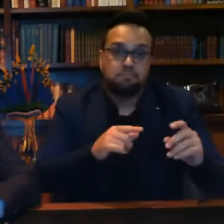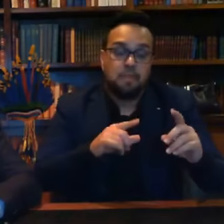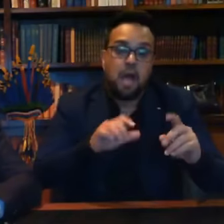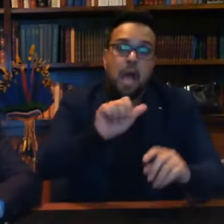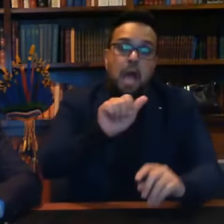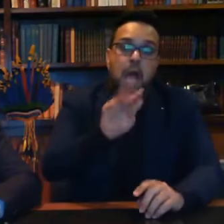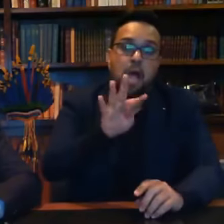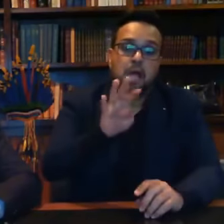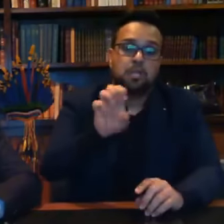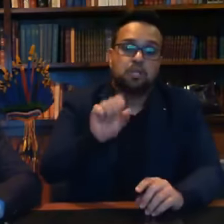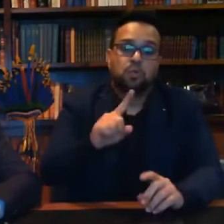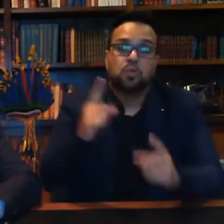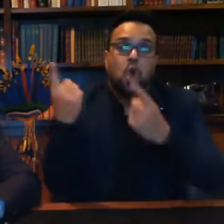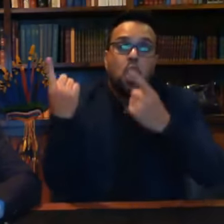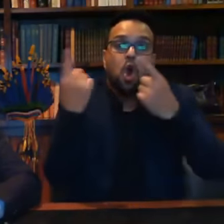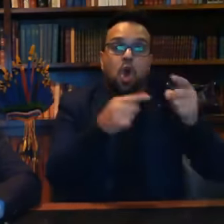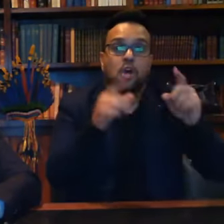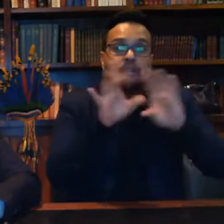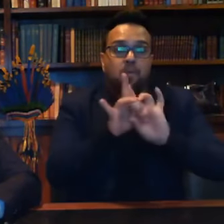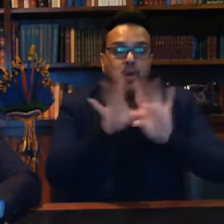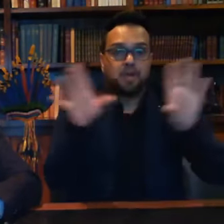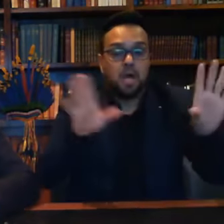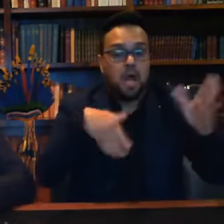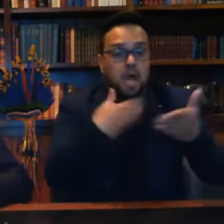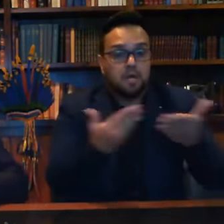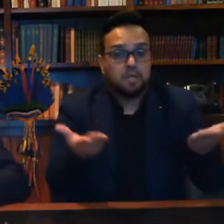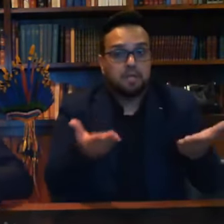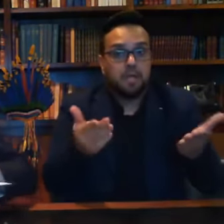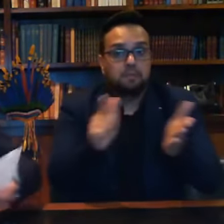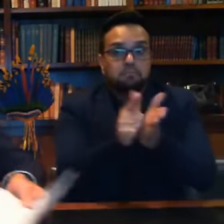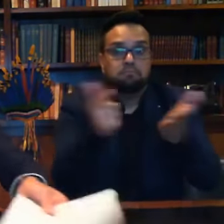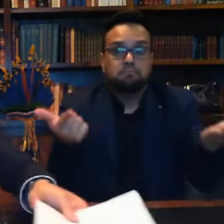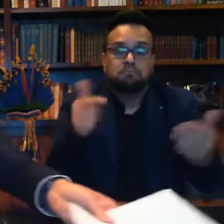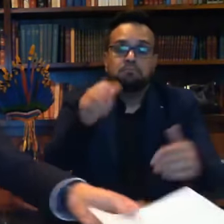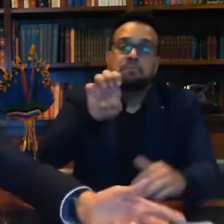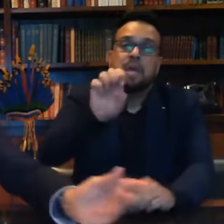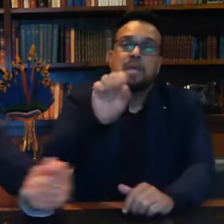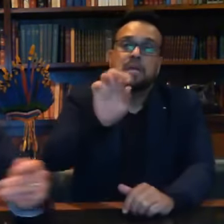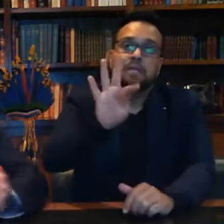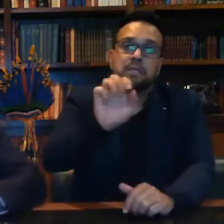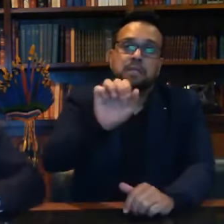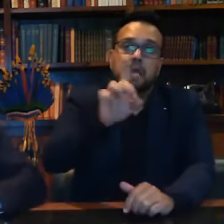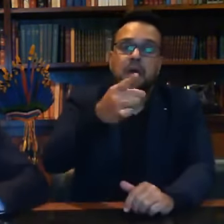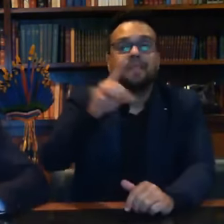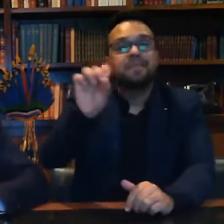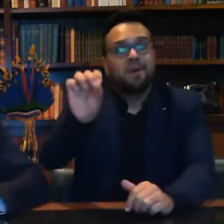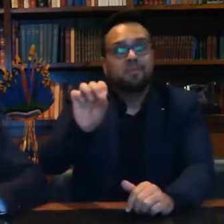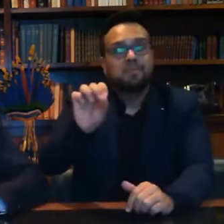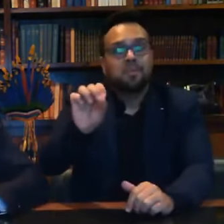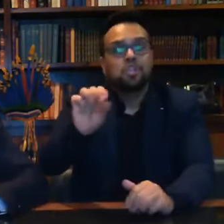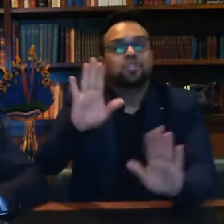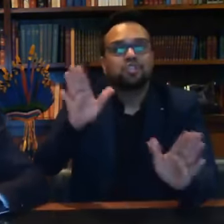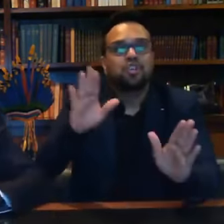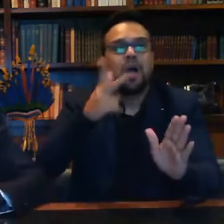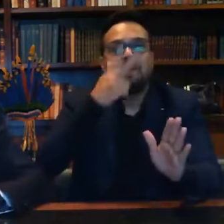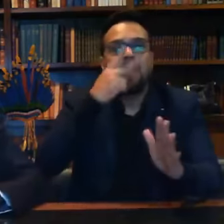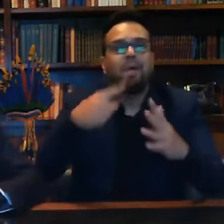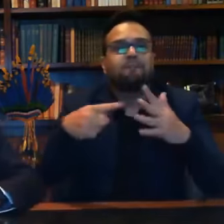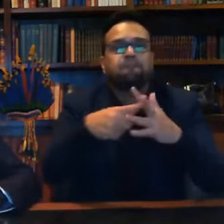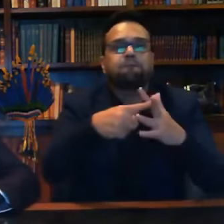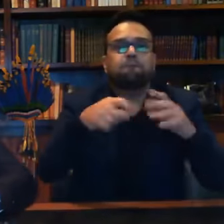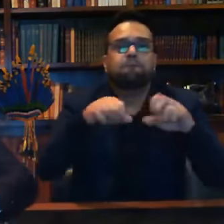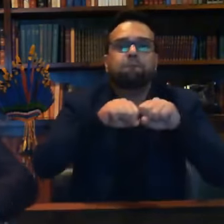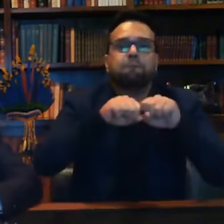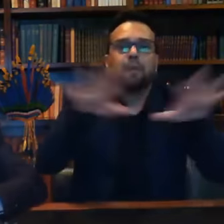ainda está no site do Estadão, do Jornal Estado de São Paulo. Ninguém mandou retirar. A que foi vazado, né? Foi vazado.